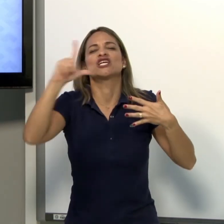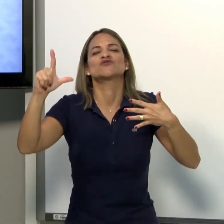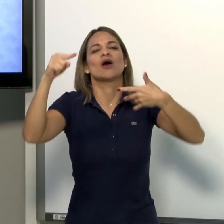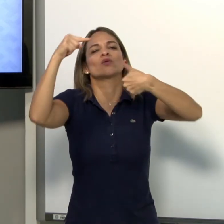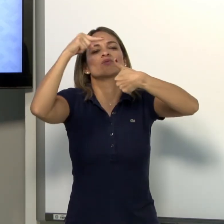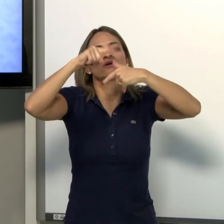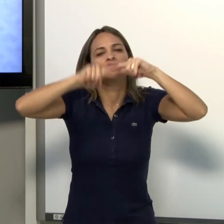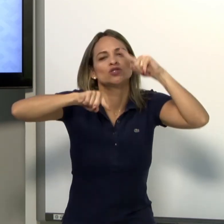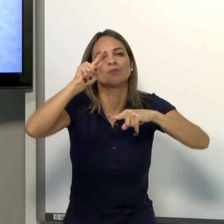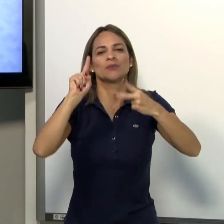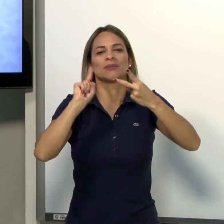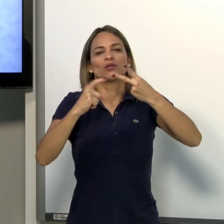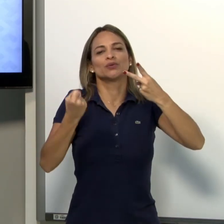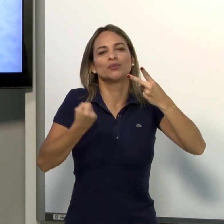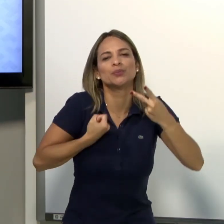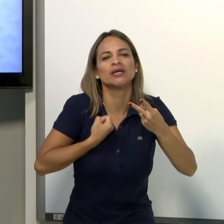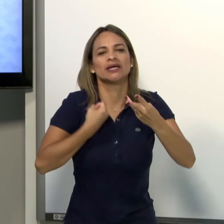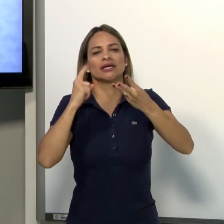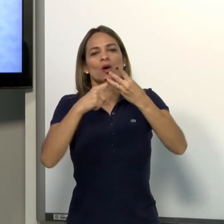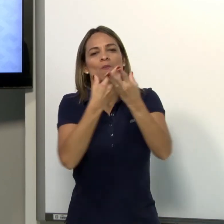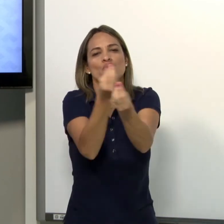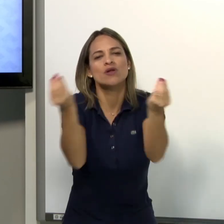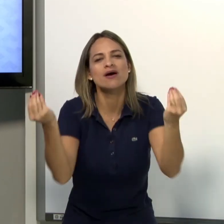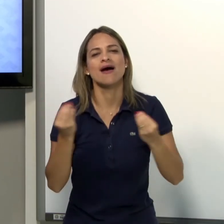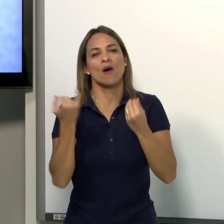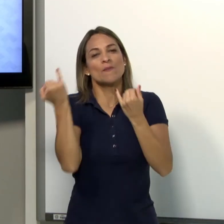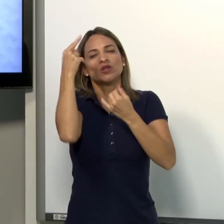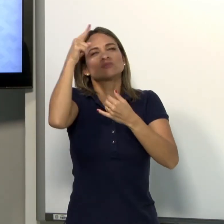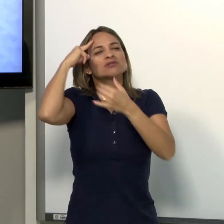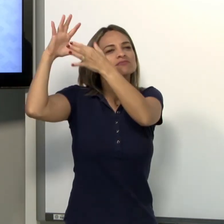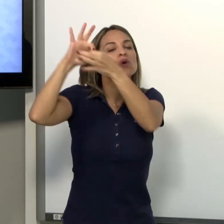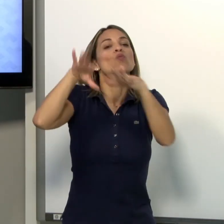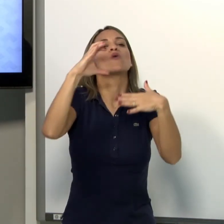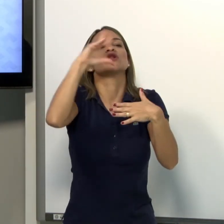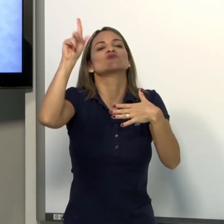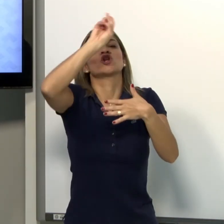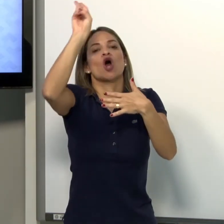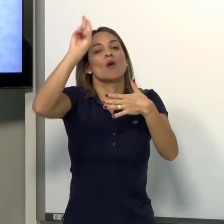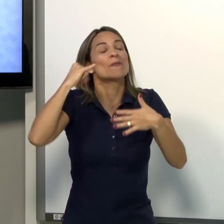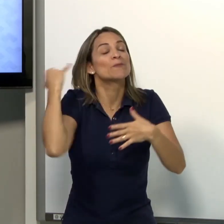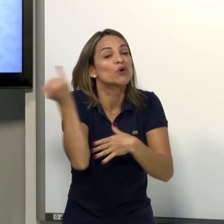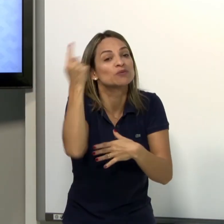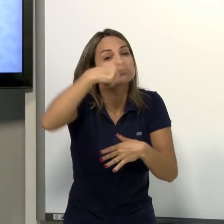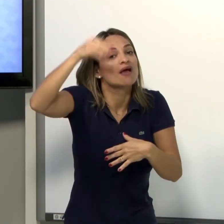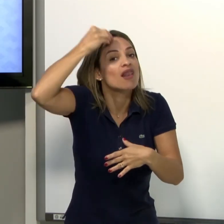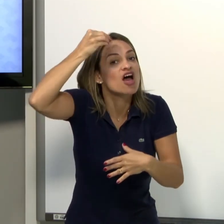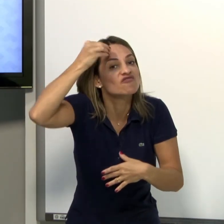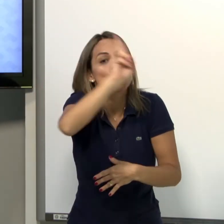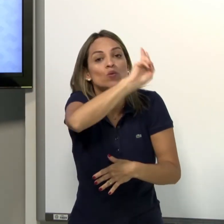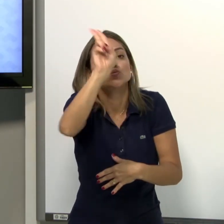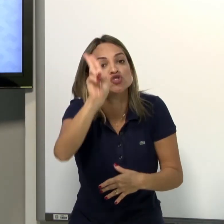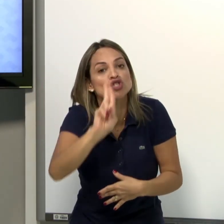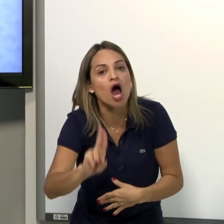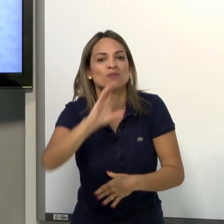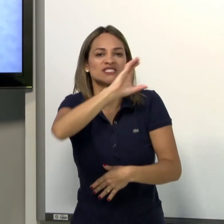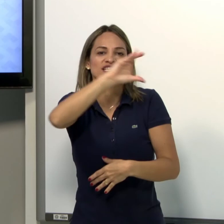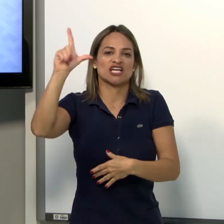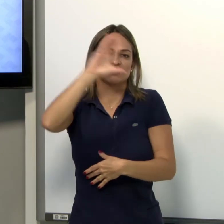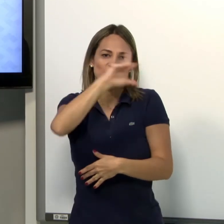participem lá, pensando, estudando sobre os classificadores, os tipos de morfemas, tudo o que nós estudamos, tudo o que nós